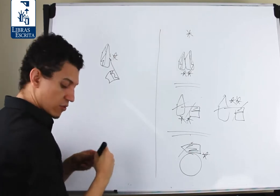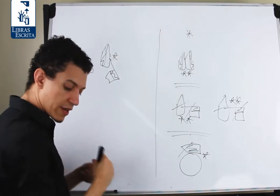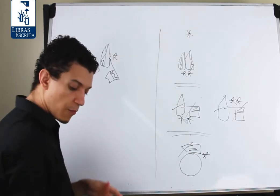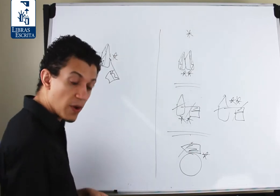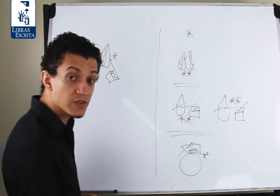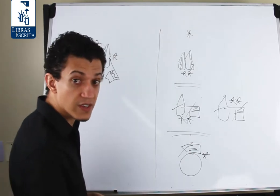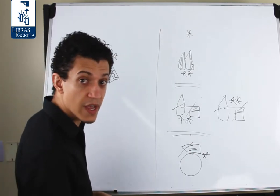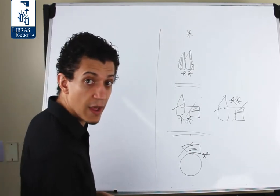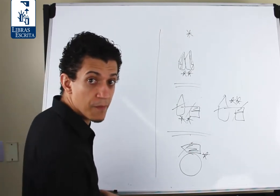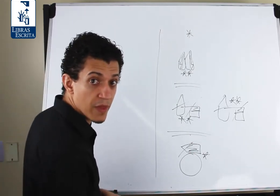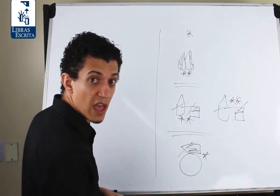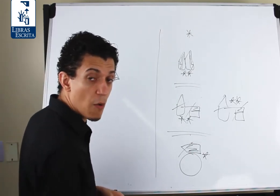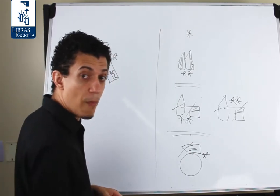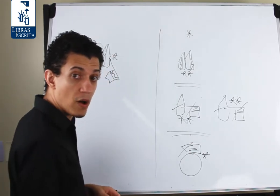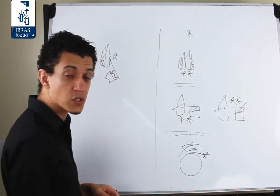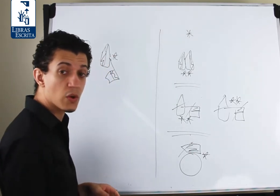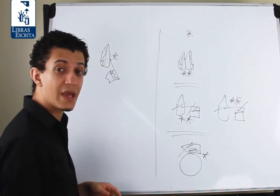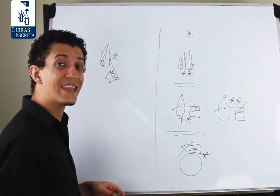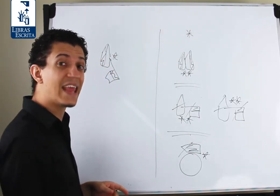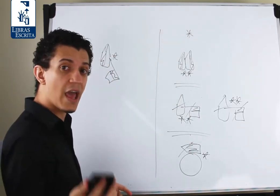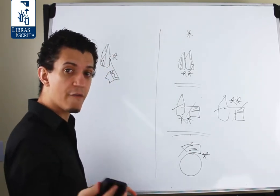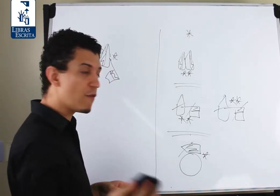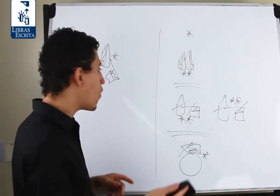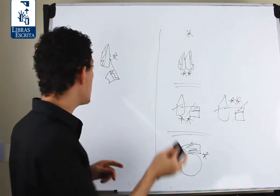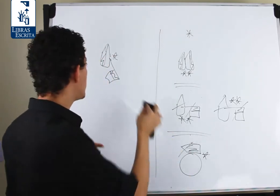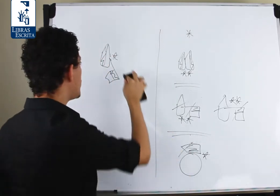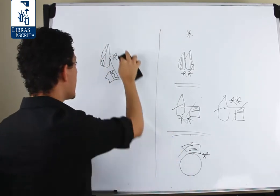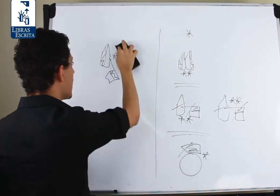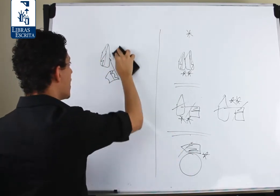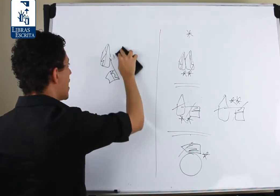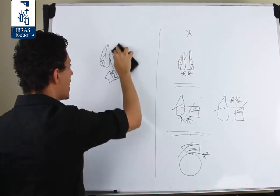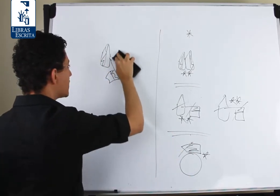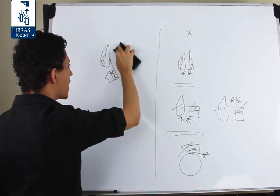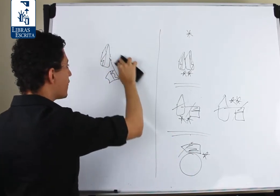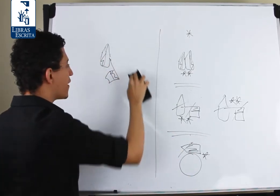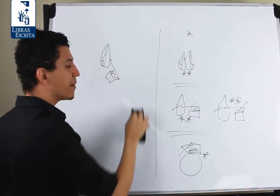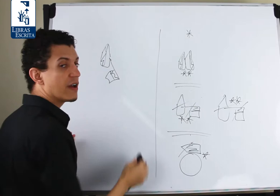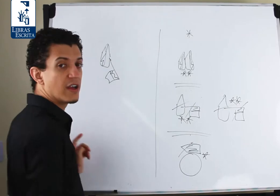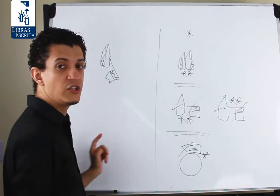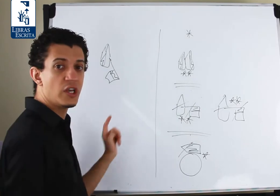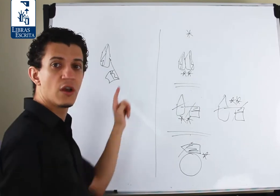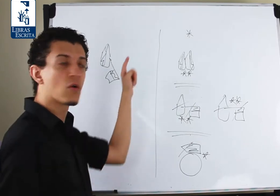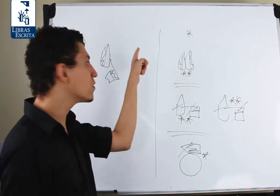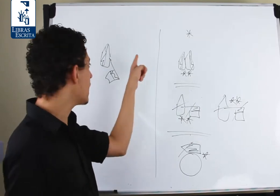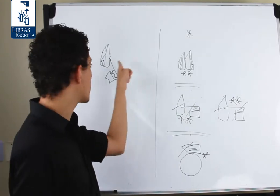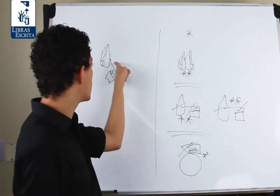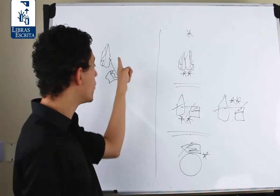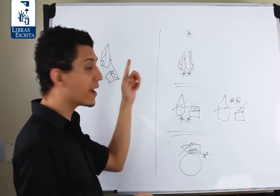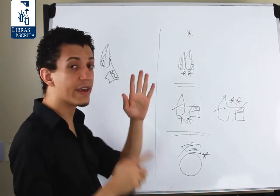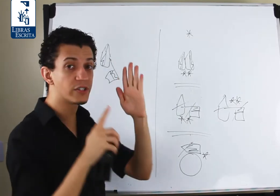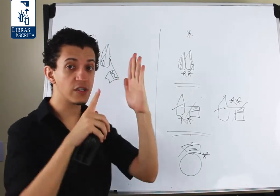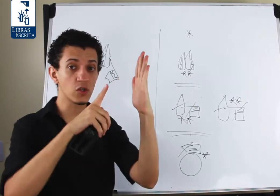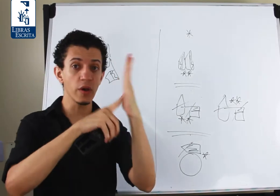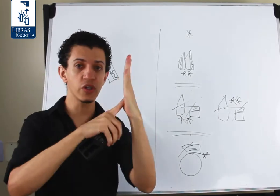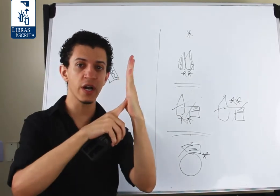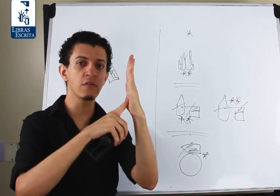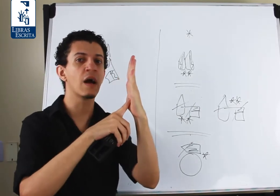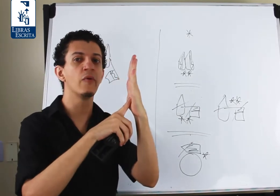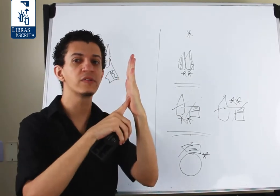o que eu posso fazer? Eu posso e devo omitir esse grafema de contato, porque aqui eu já estou indicando que a mão